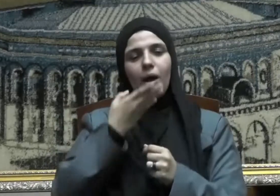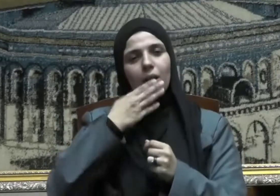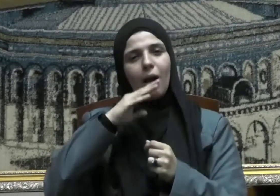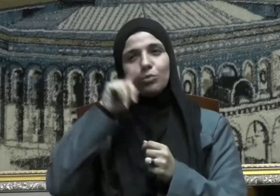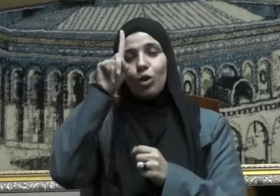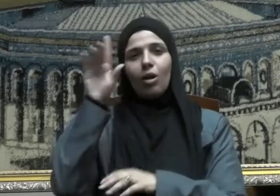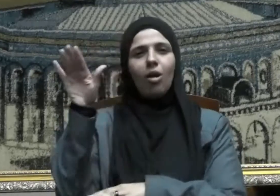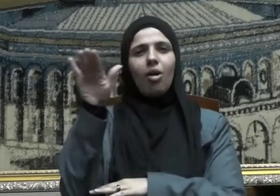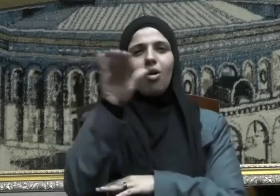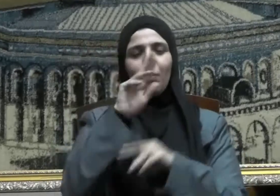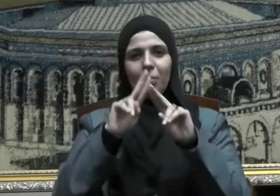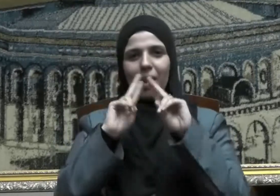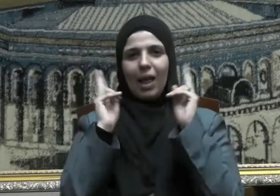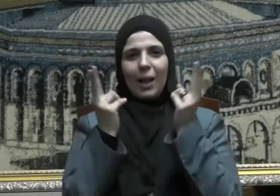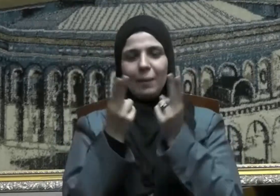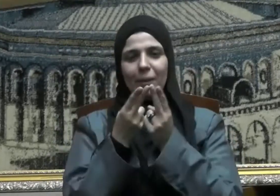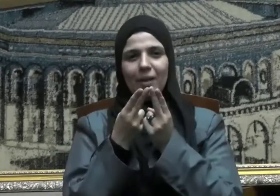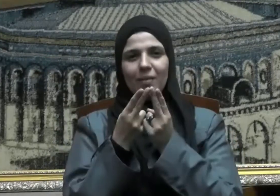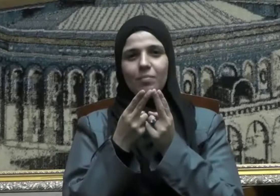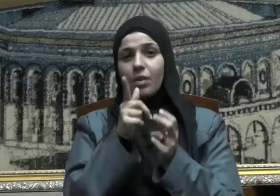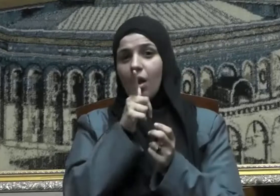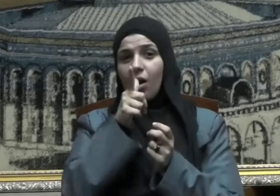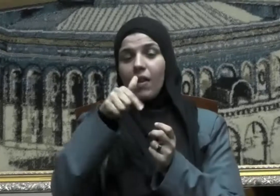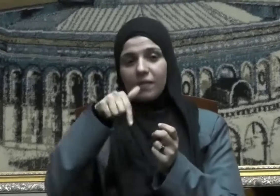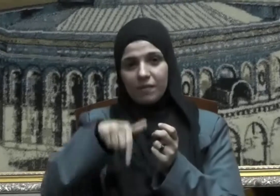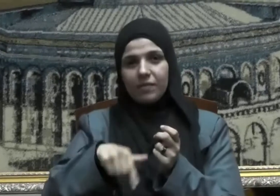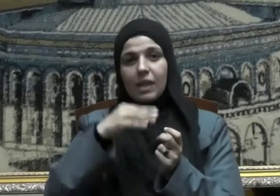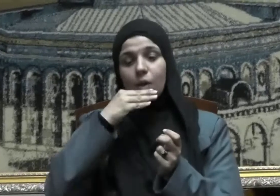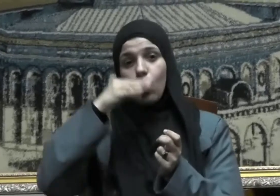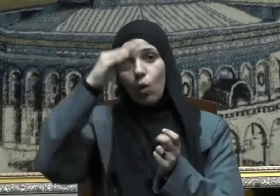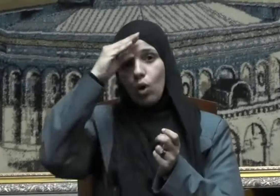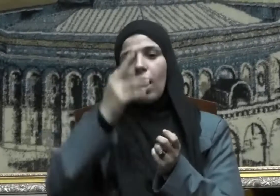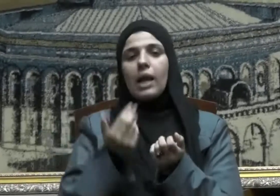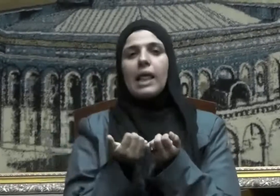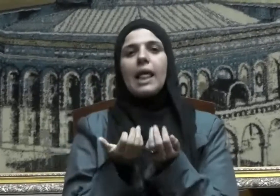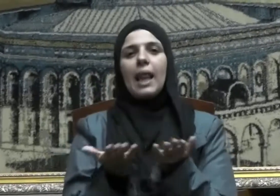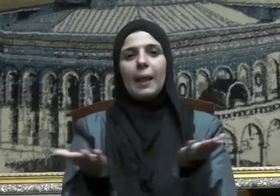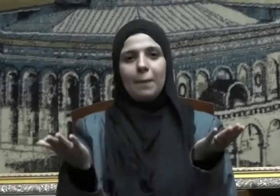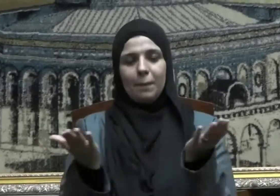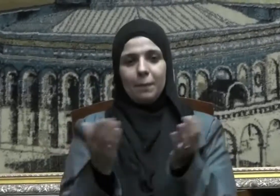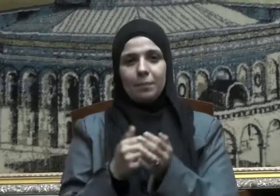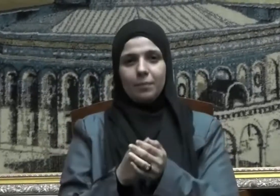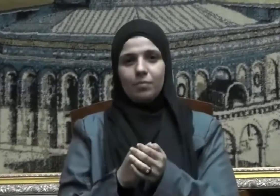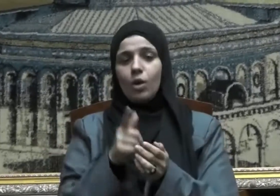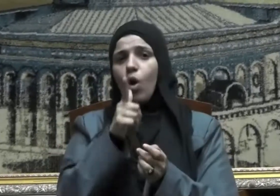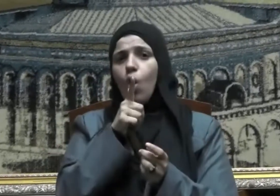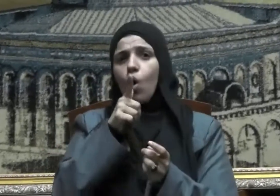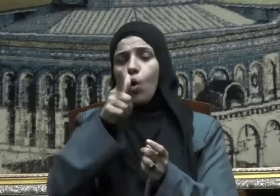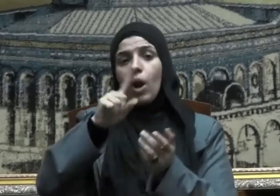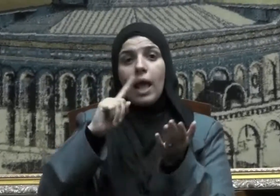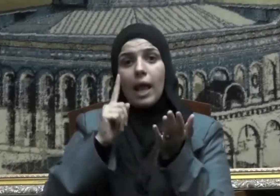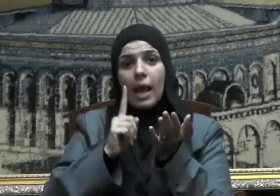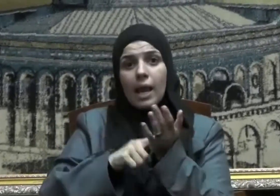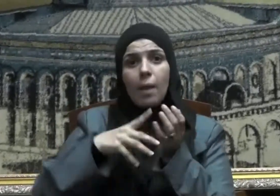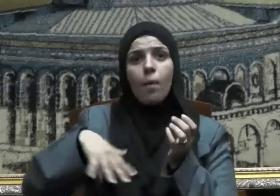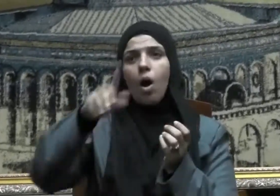الحمد لله رب العالمين القائل في كتابه الكريم قل